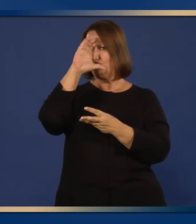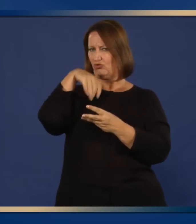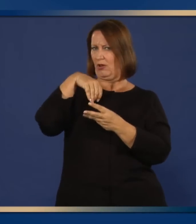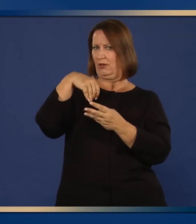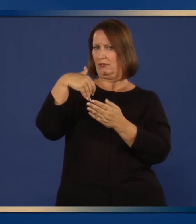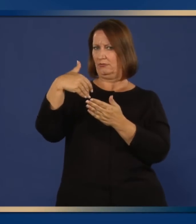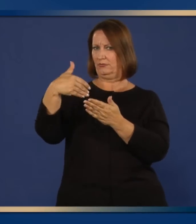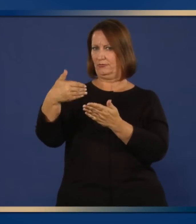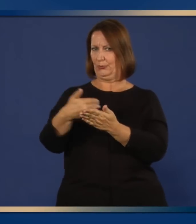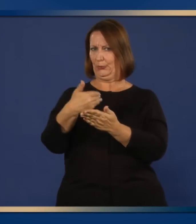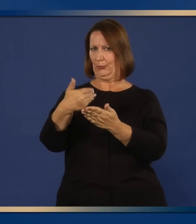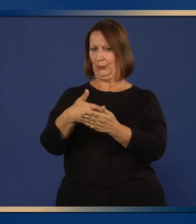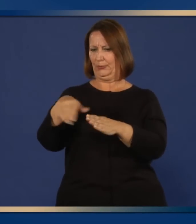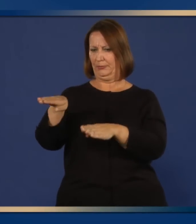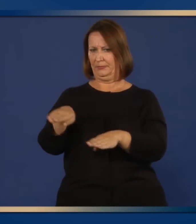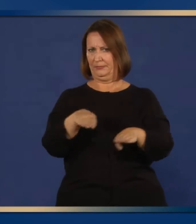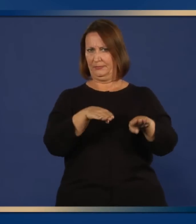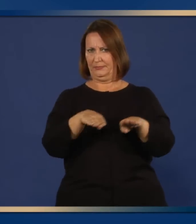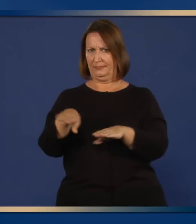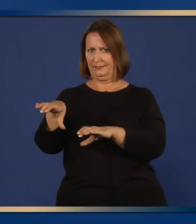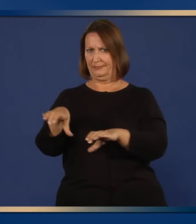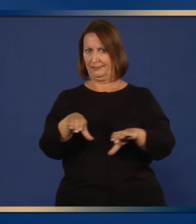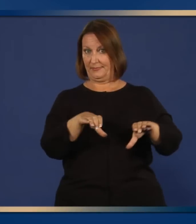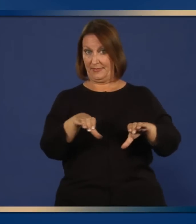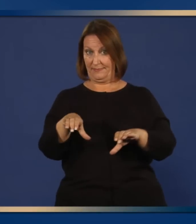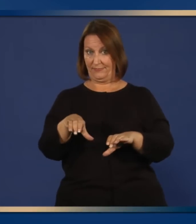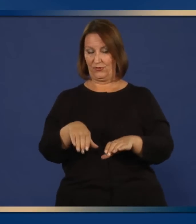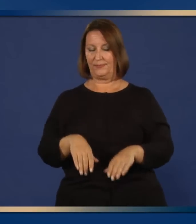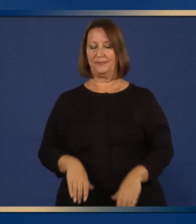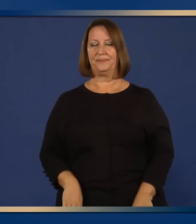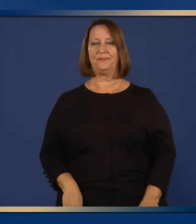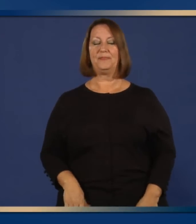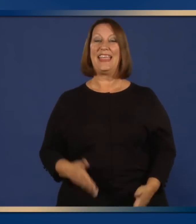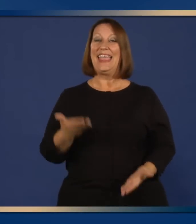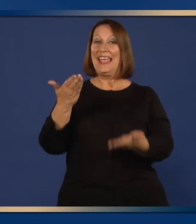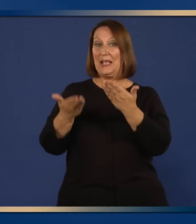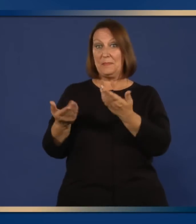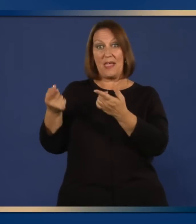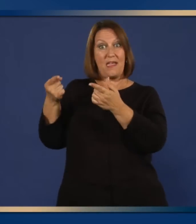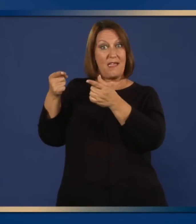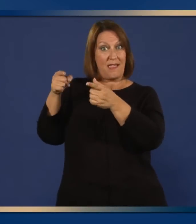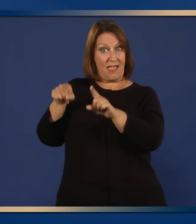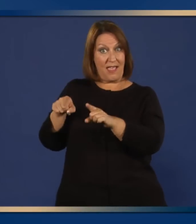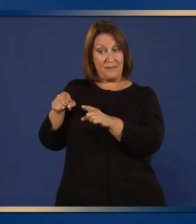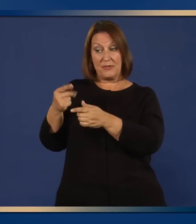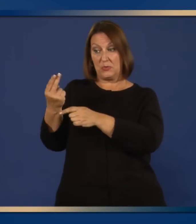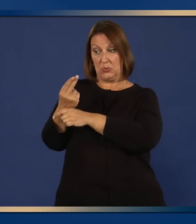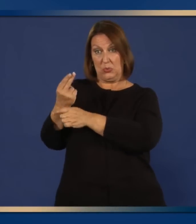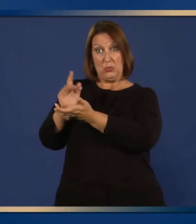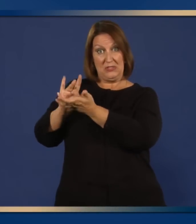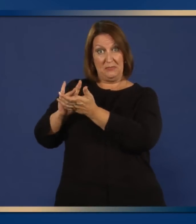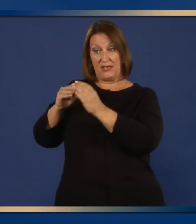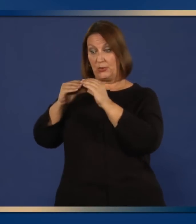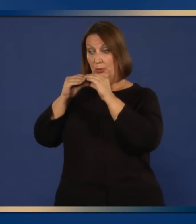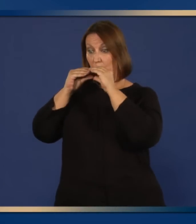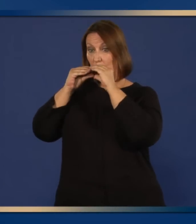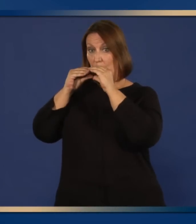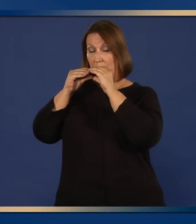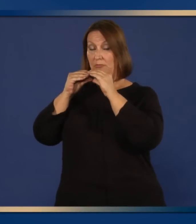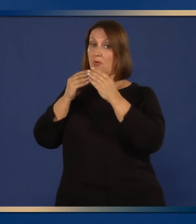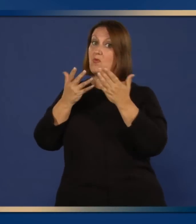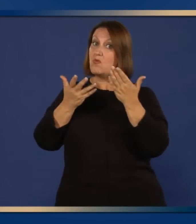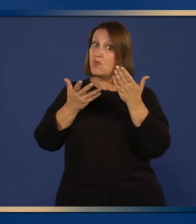principio de su enfermedad. Estos hechos pueden tener lugar después de comenzar al Zanamivir